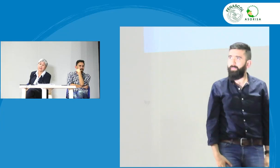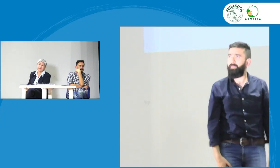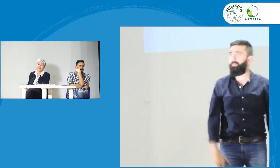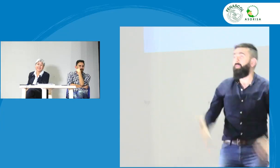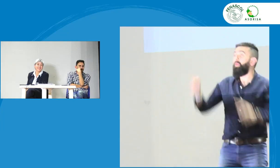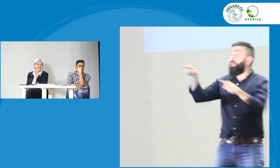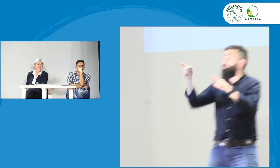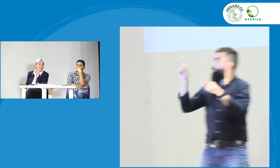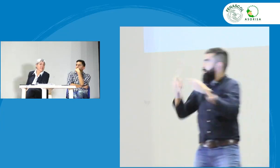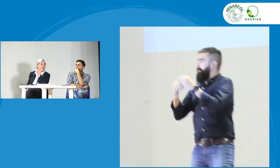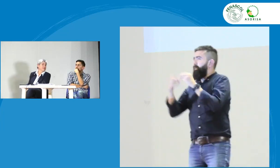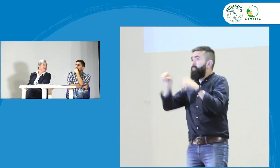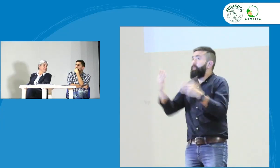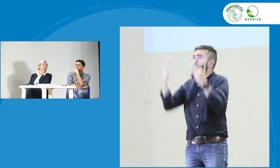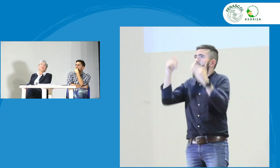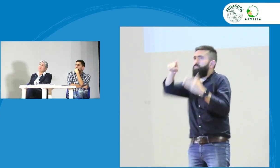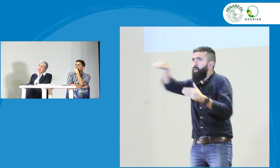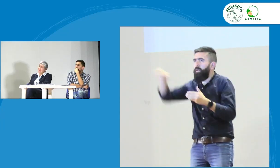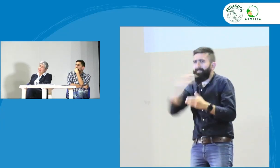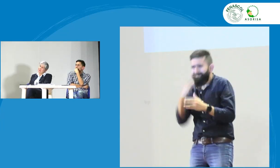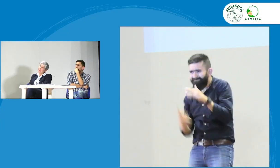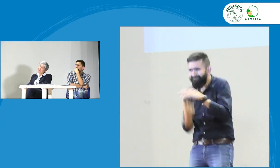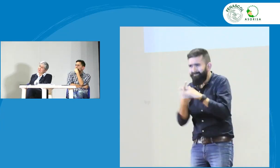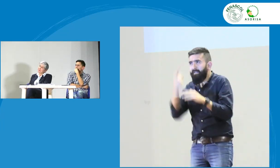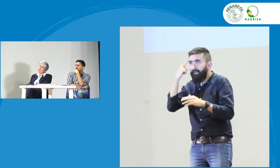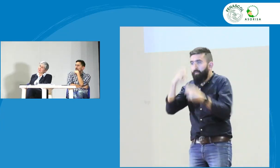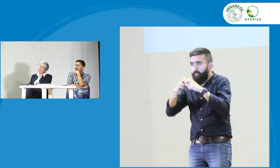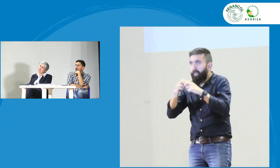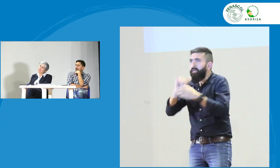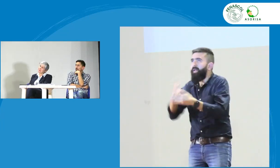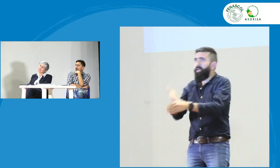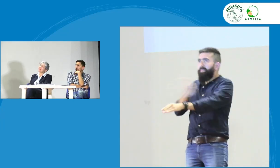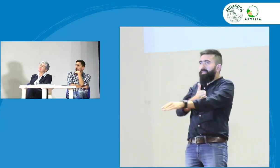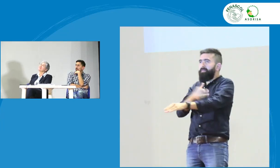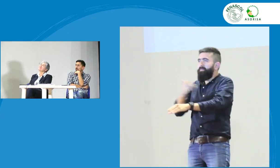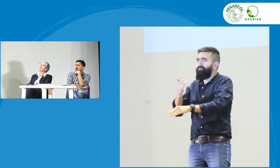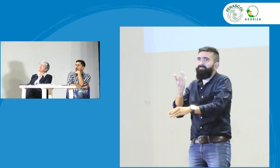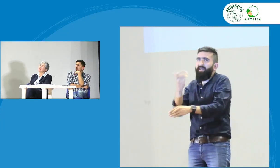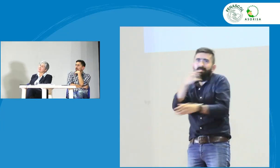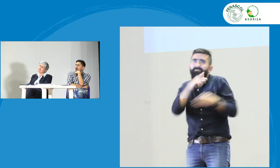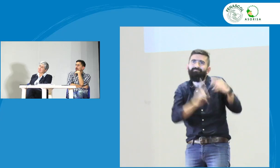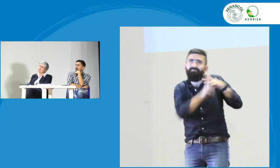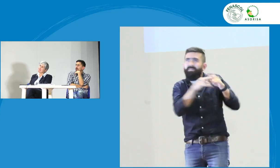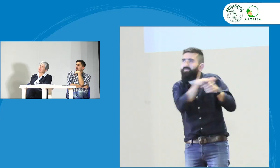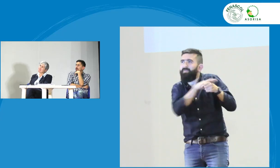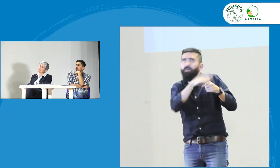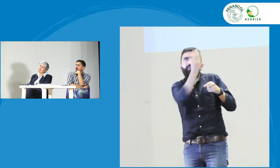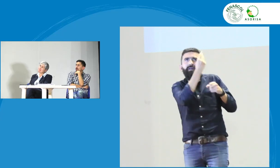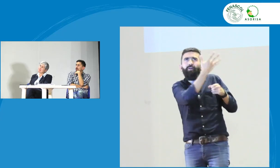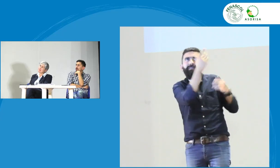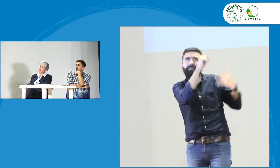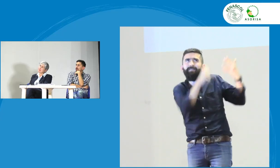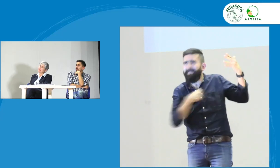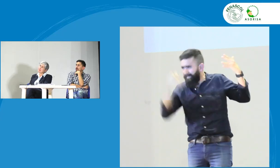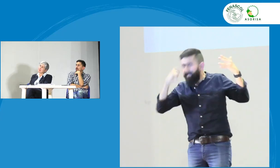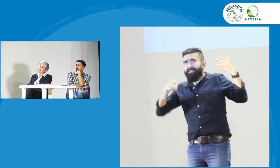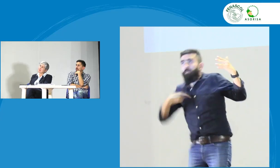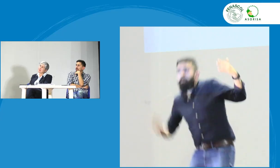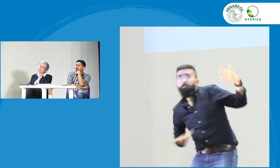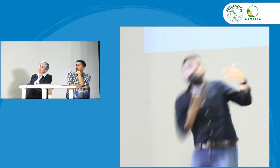comunidad hay algo más si necesitamos darle alguna solución a este inconveniente alguna situación que se esté